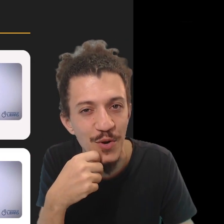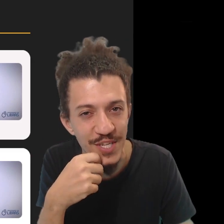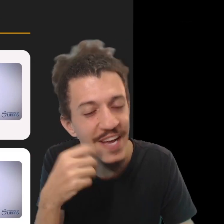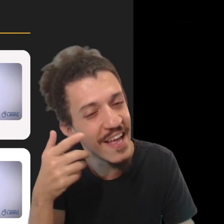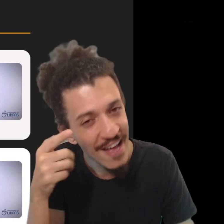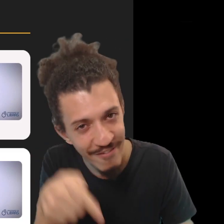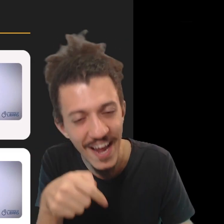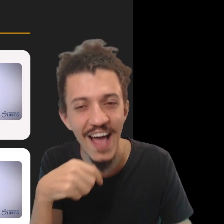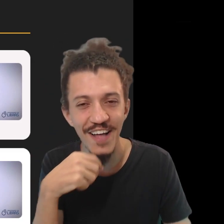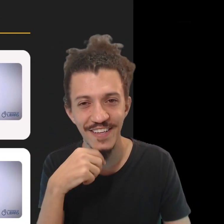cafezinho por dia. Vai lá!